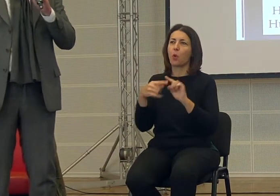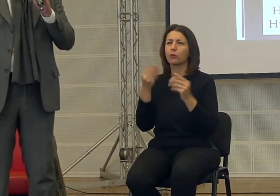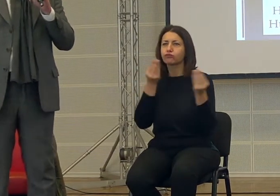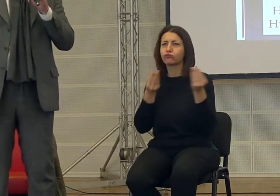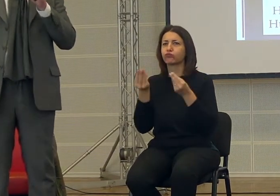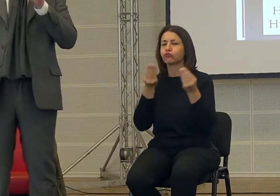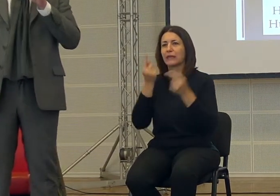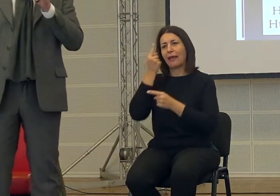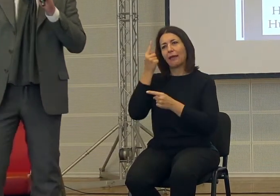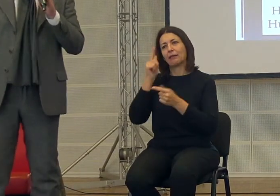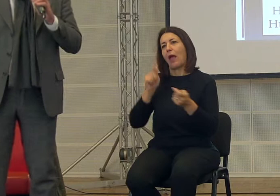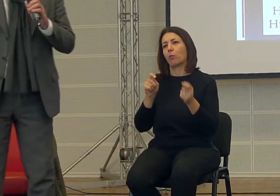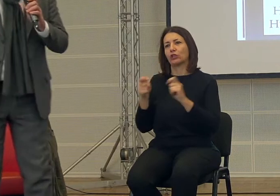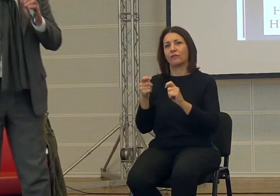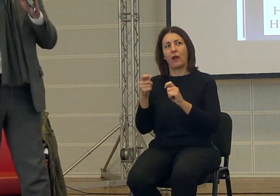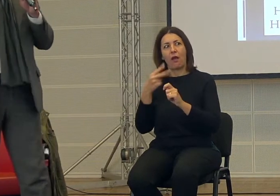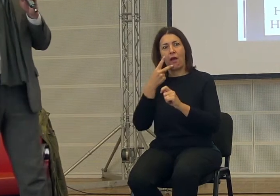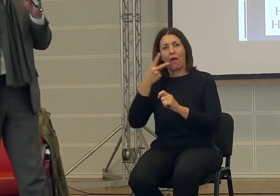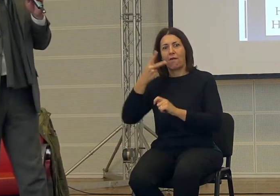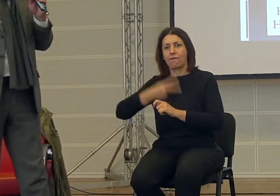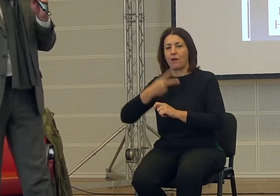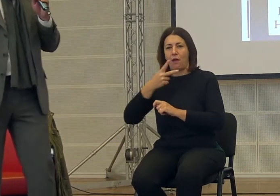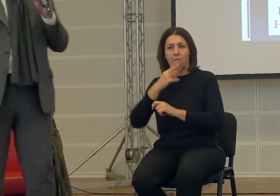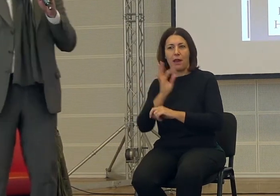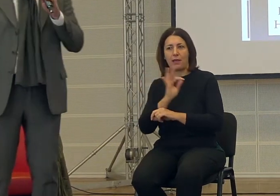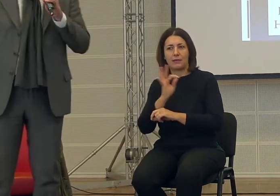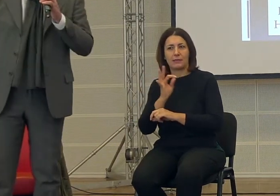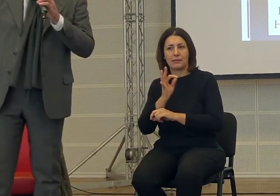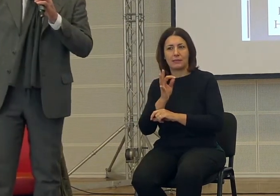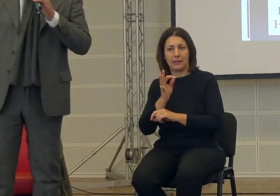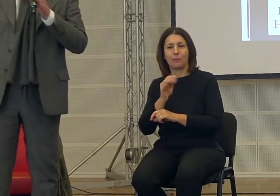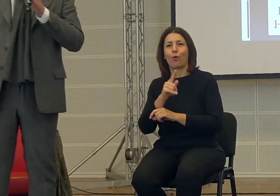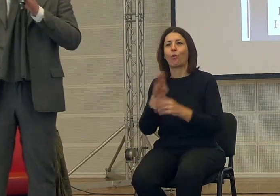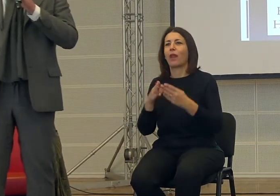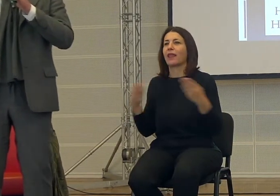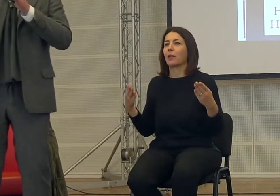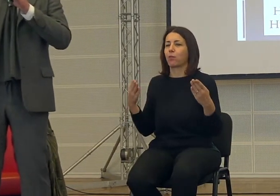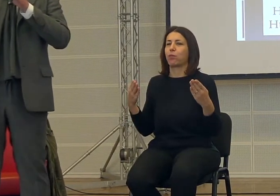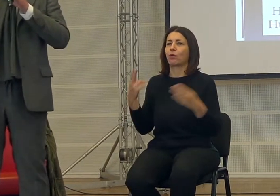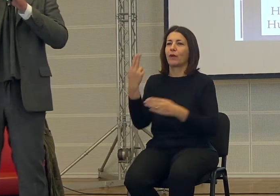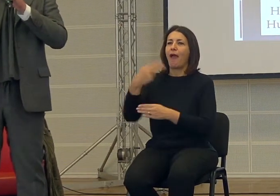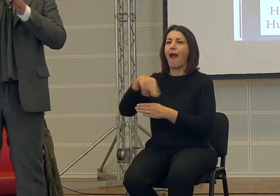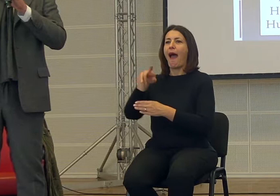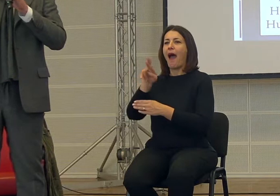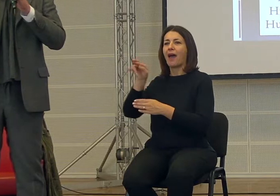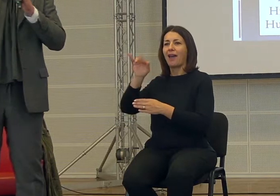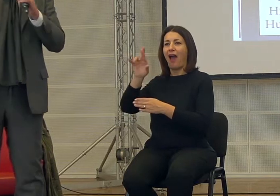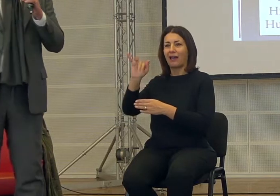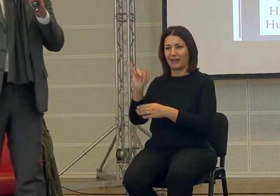è venuta fuori un'idea che io ho trovato geniale e entusiasmante, ovvero di parlare di questo libro di Arari che